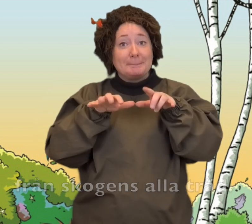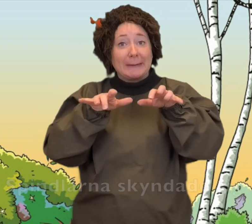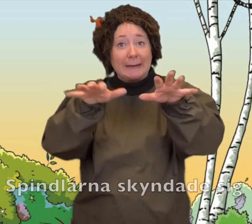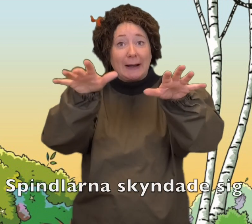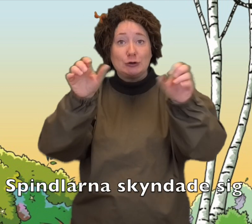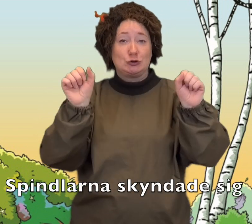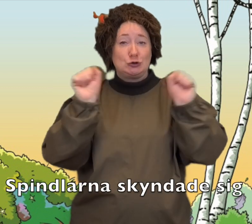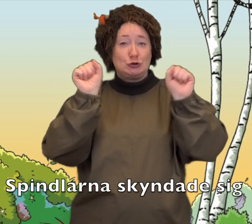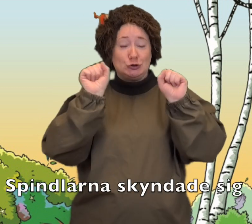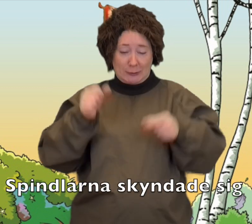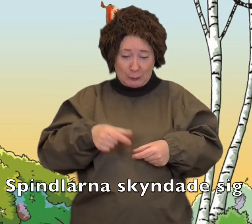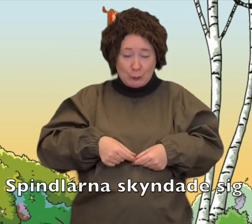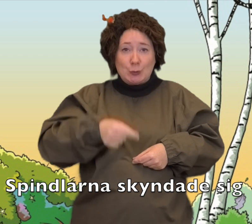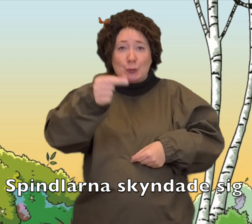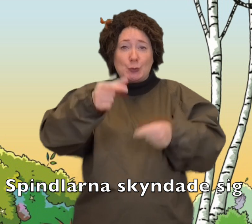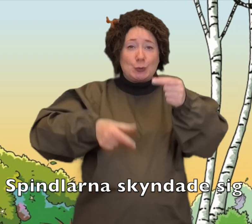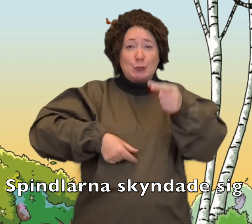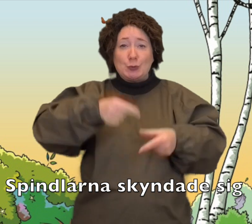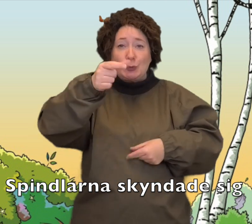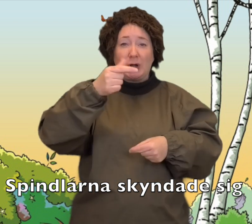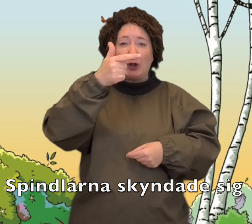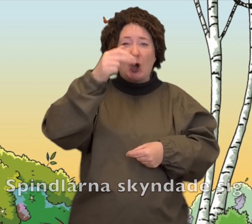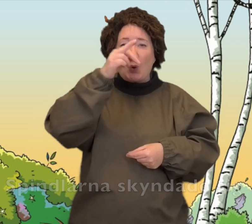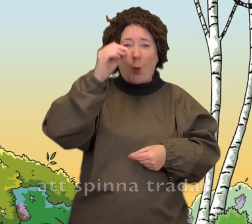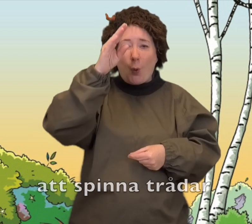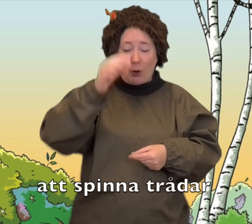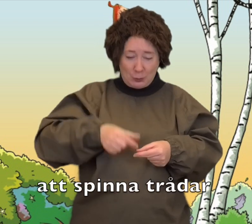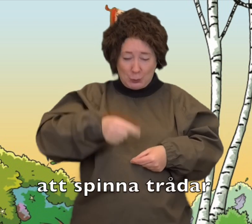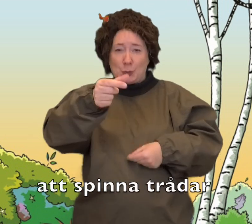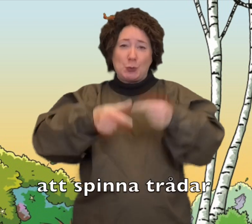Spindlarna skyndade sig att spinna trådar.